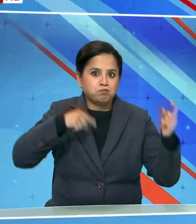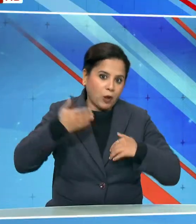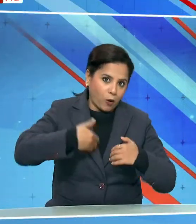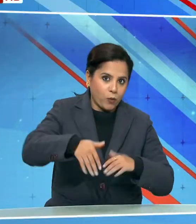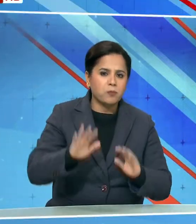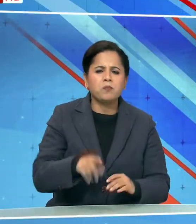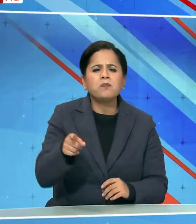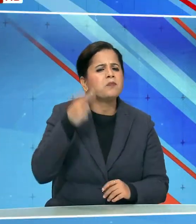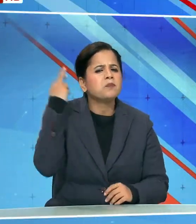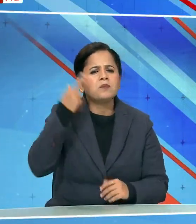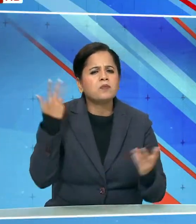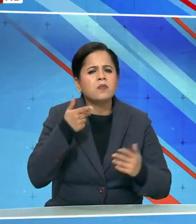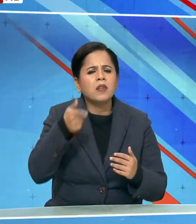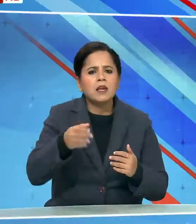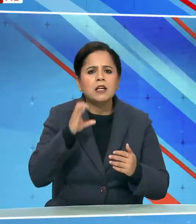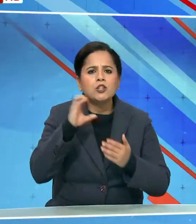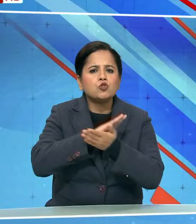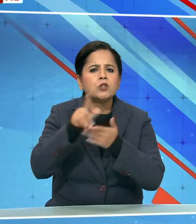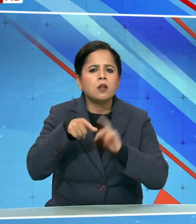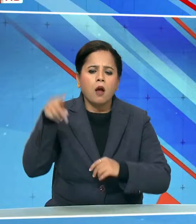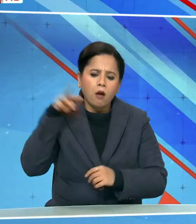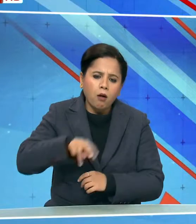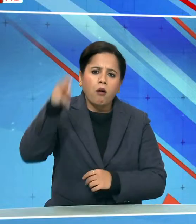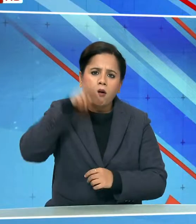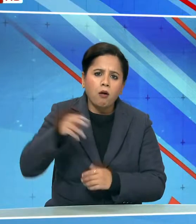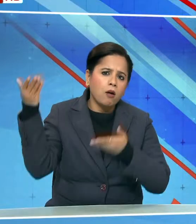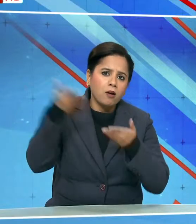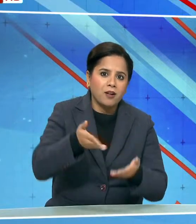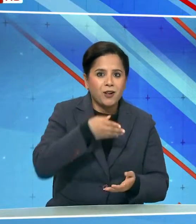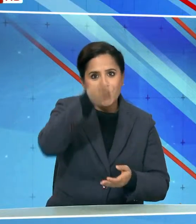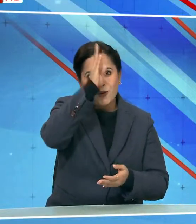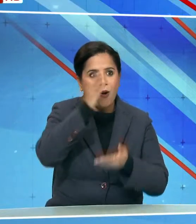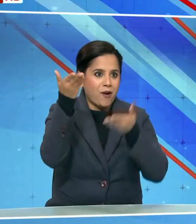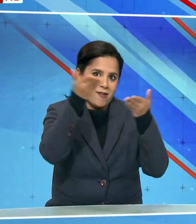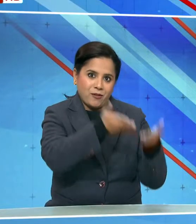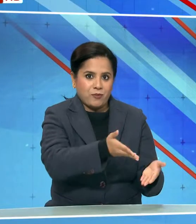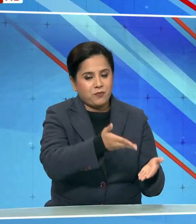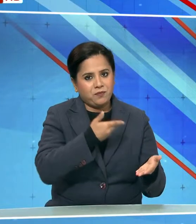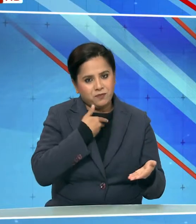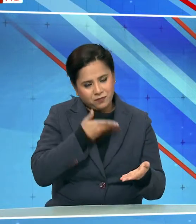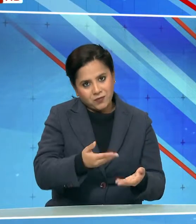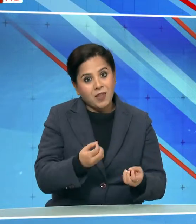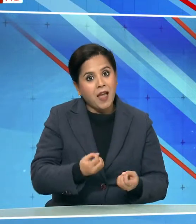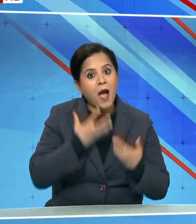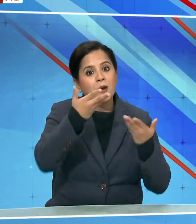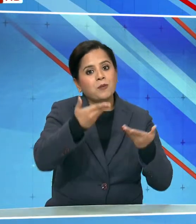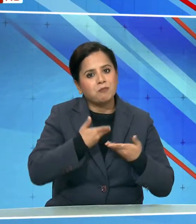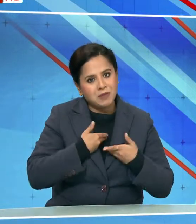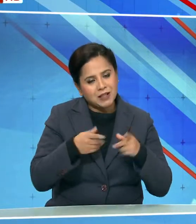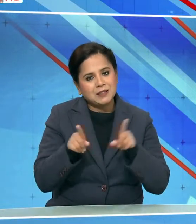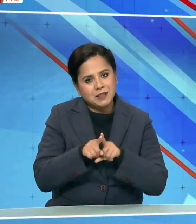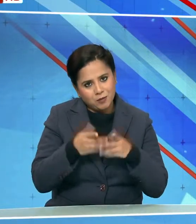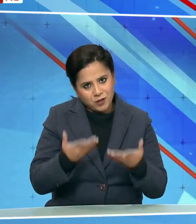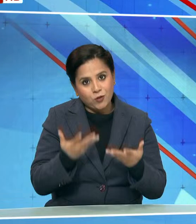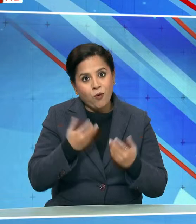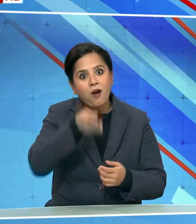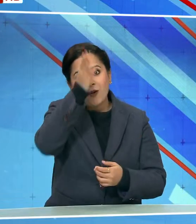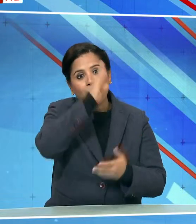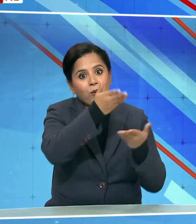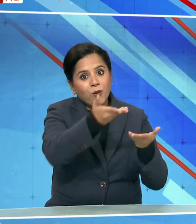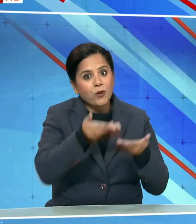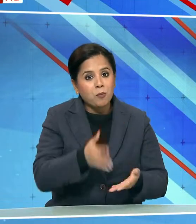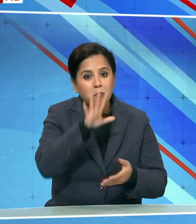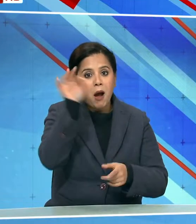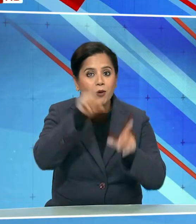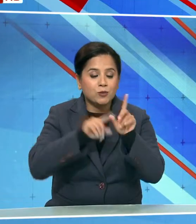पर क्या वज़ा है आप चित्रकूर्ट से पद्यात्रा करके भगवान यहां आये हुगे हैं इसलिए हम उनकी खुशी में कि जो है कि भगवान हमारे 500